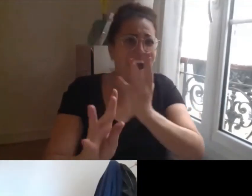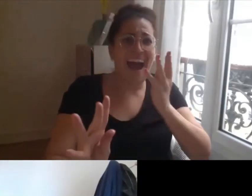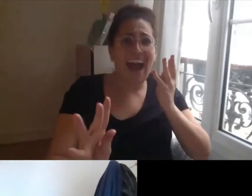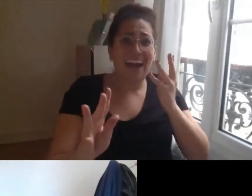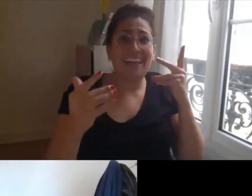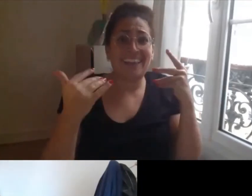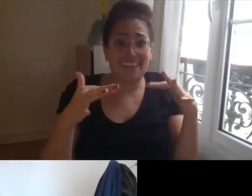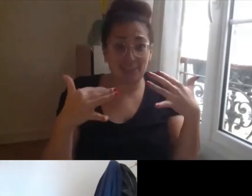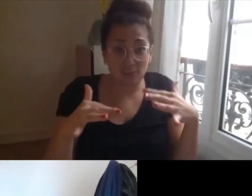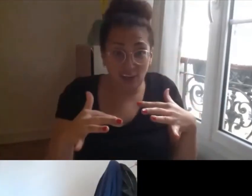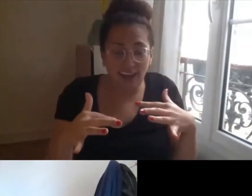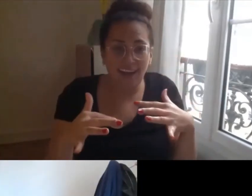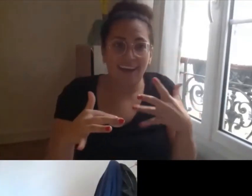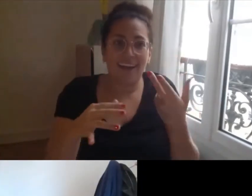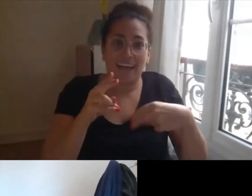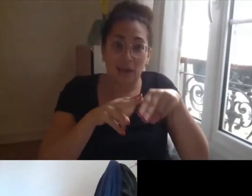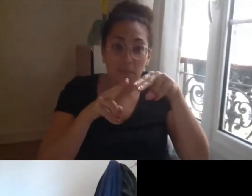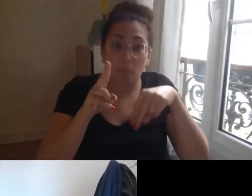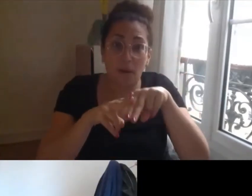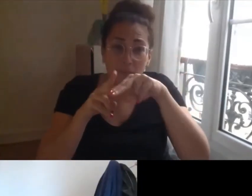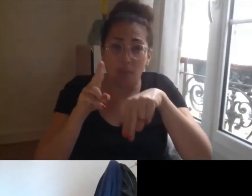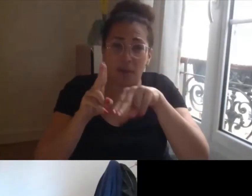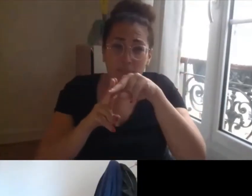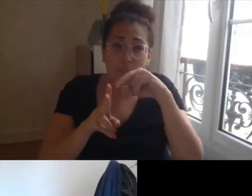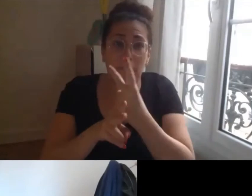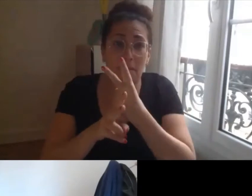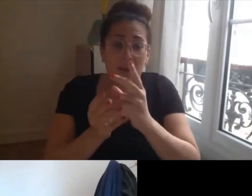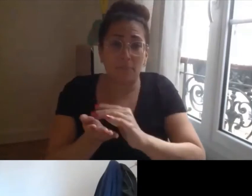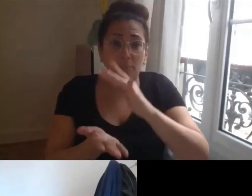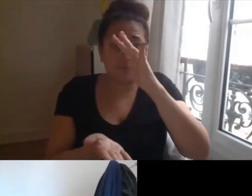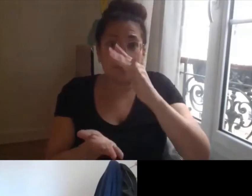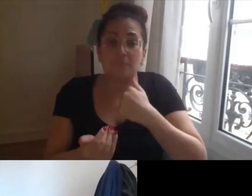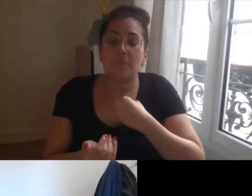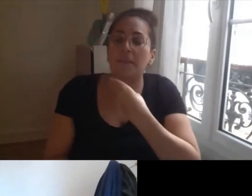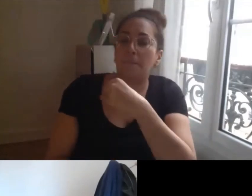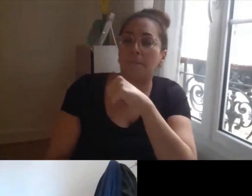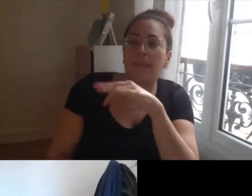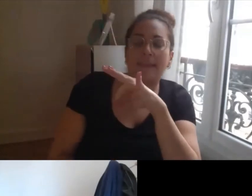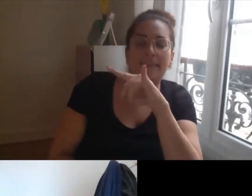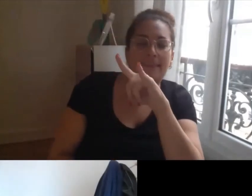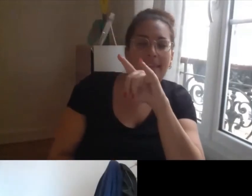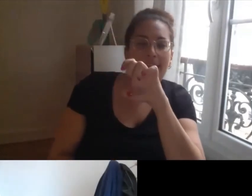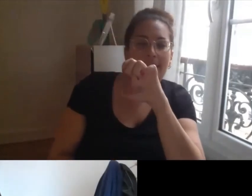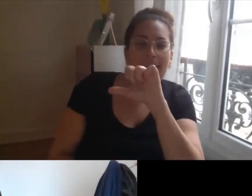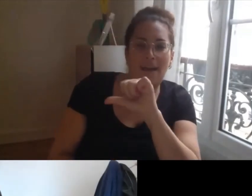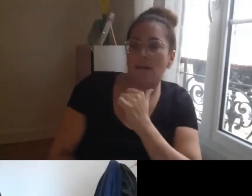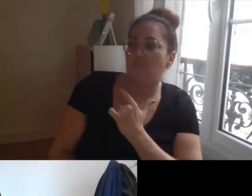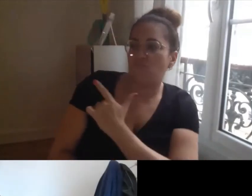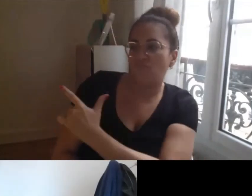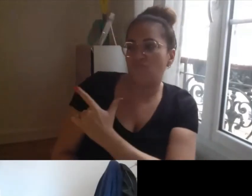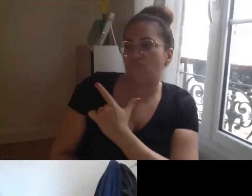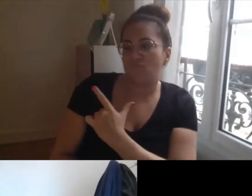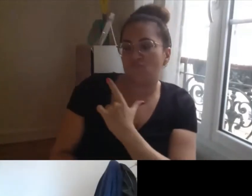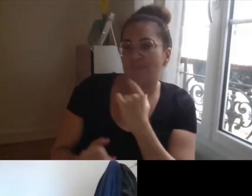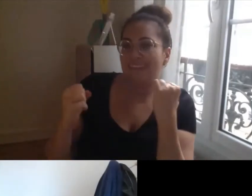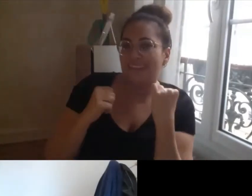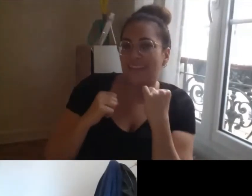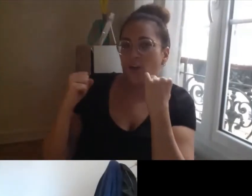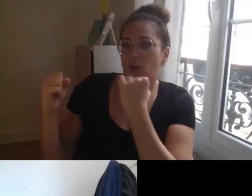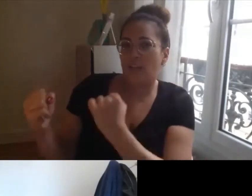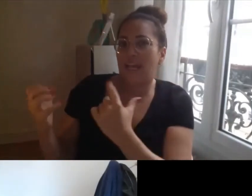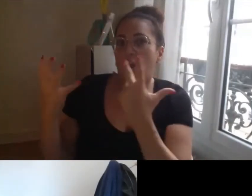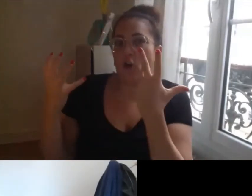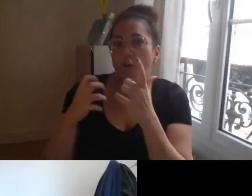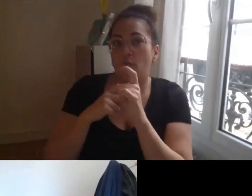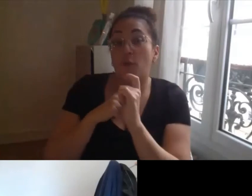mais on s'assurera de toute façon on a commencé à en discuter avec Mathéa on s'assurera de faire en sorte qu'il une suite qui soit donnée